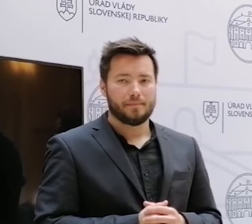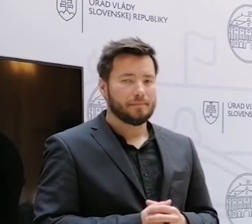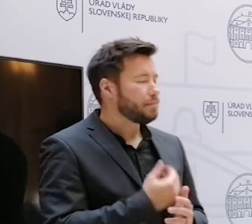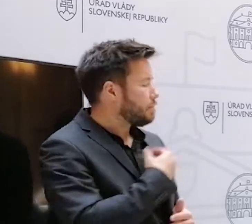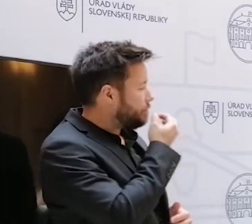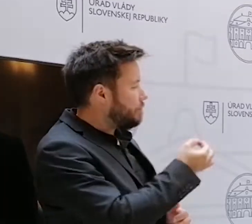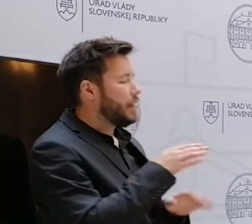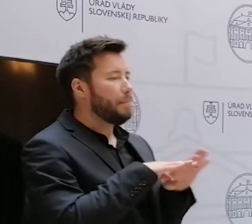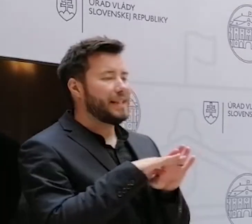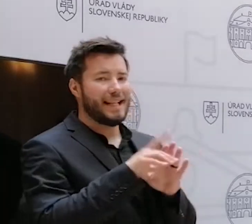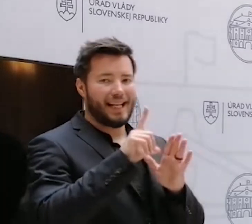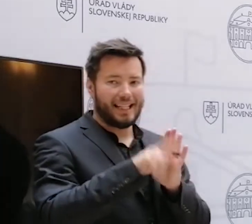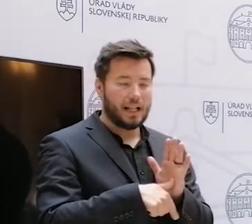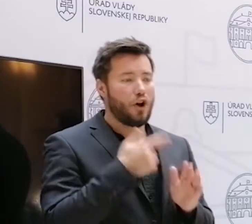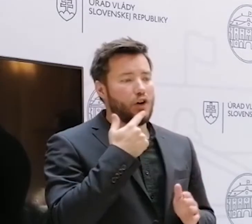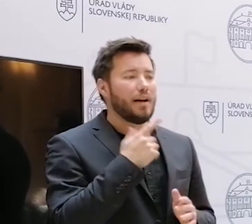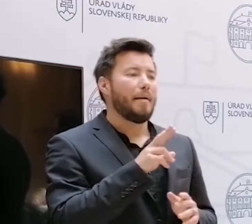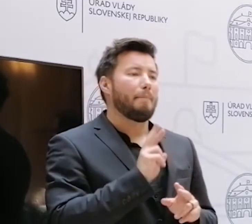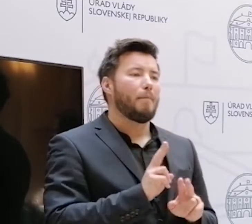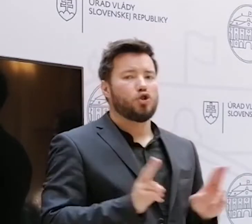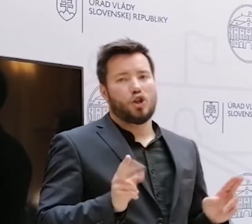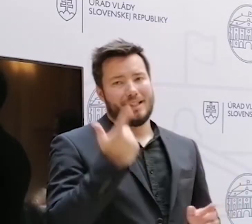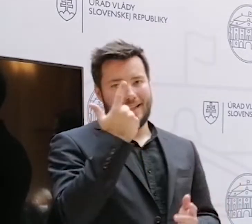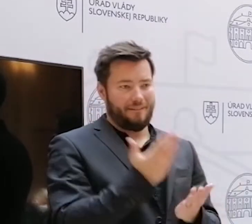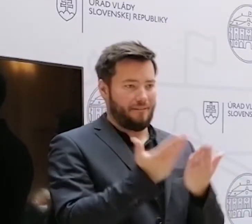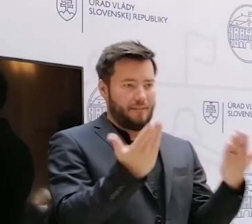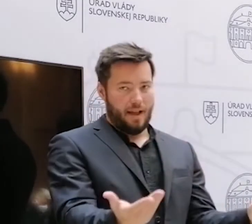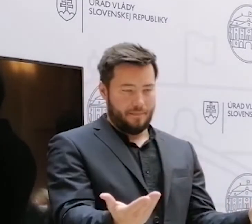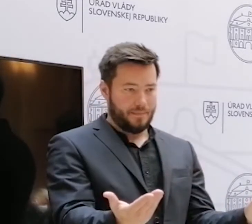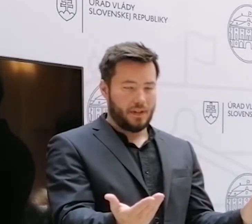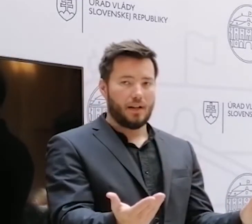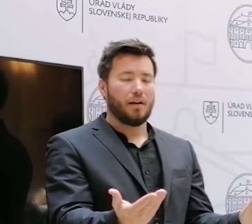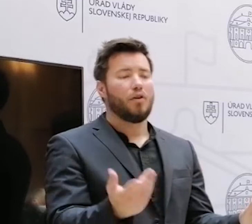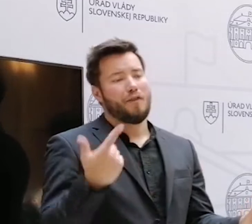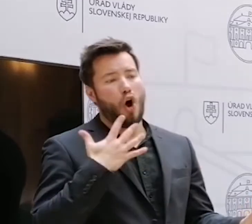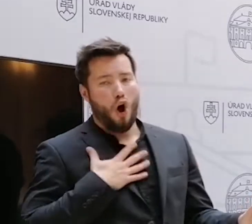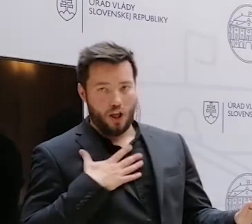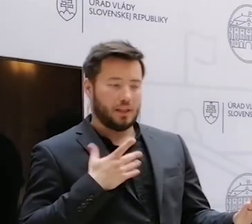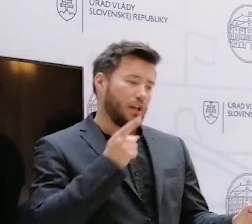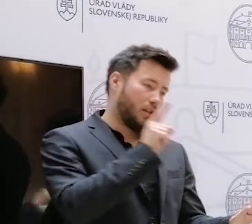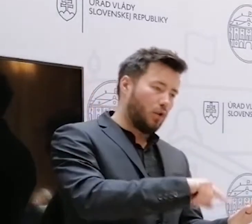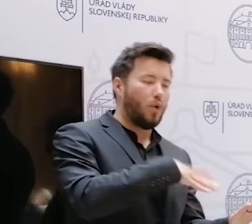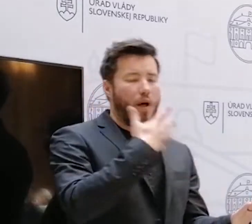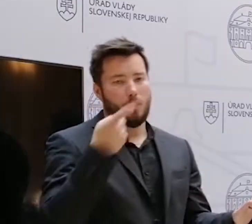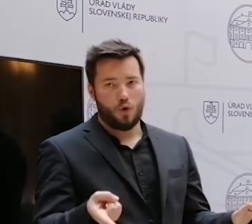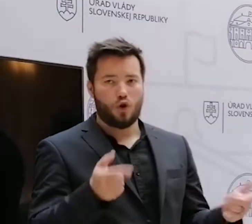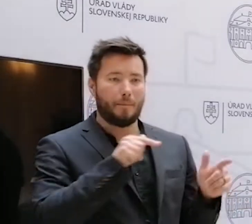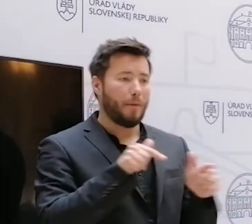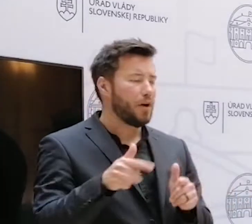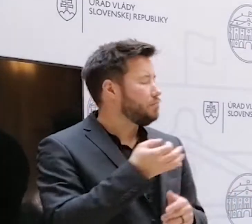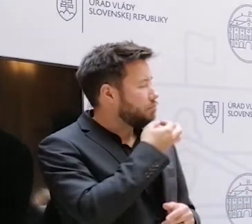minulý týždeň hovoril, že sú na stole dve variácie, dve verzie, ktoré sú ochotní podporiť. Aký je medzi nimi